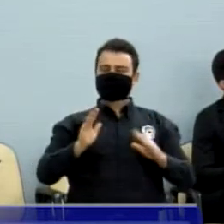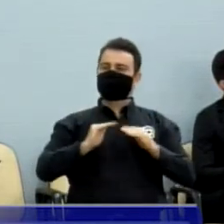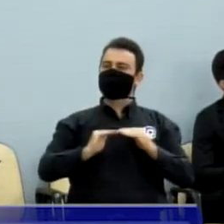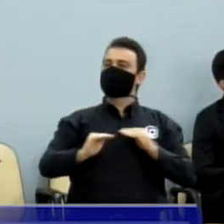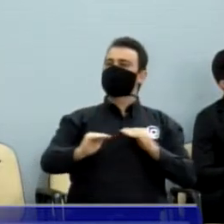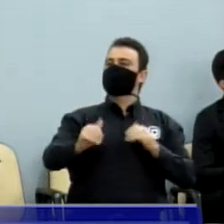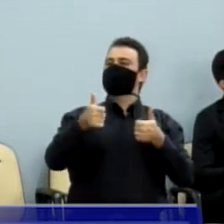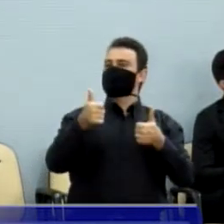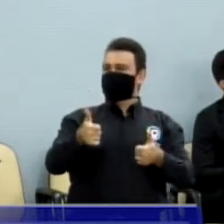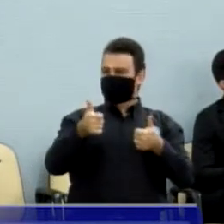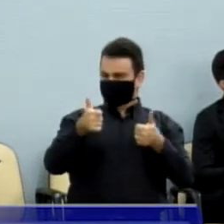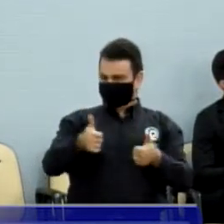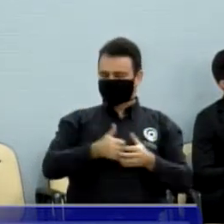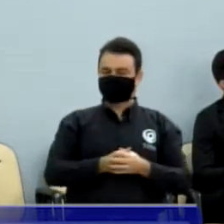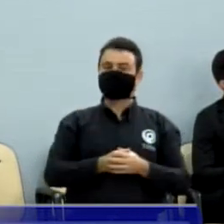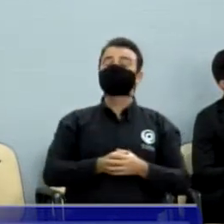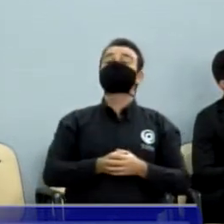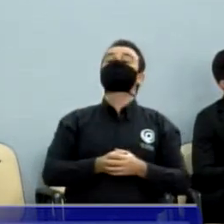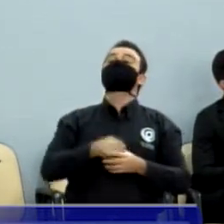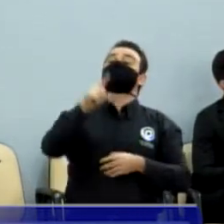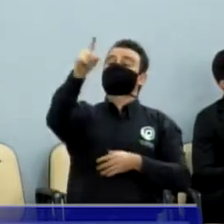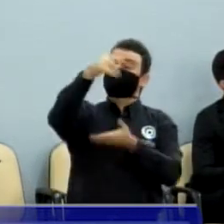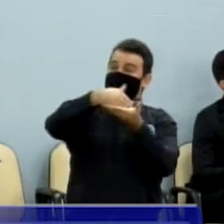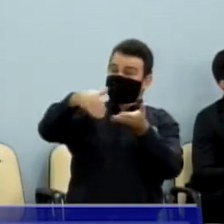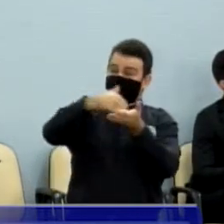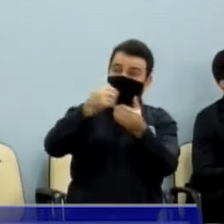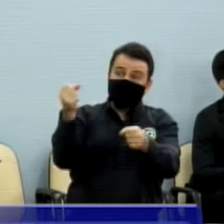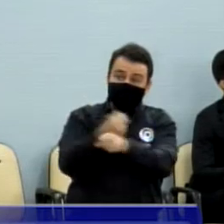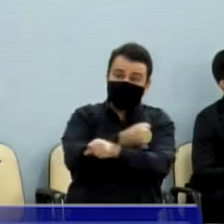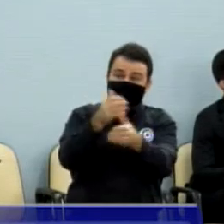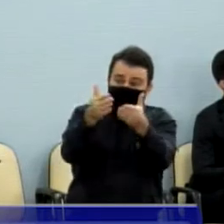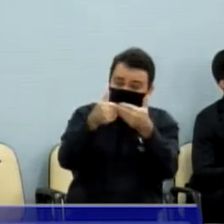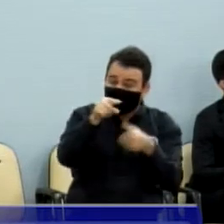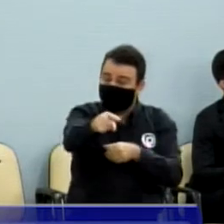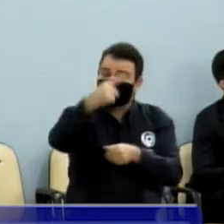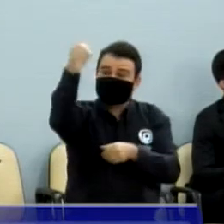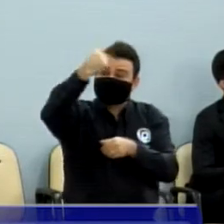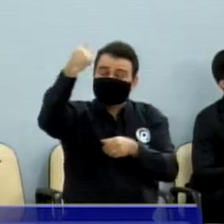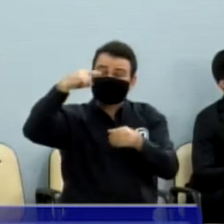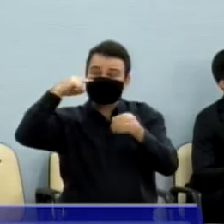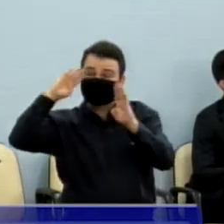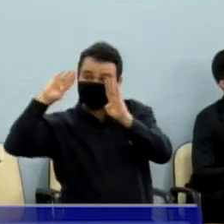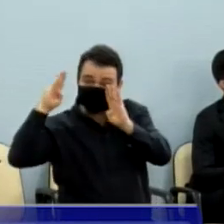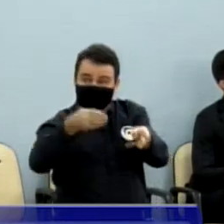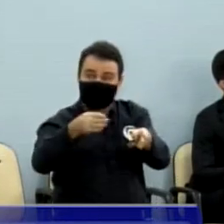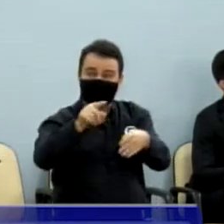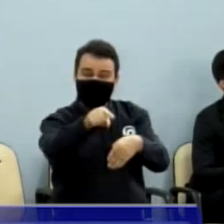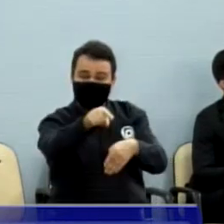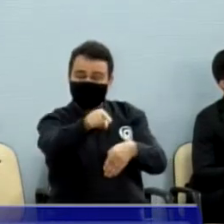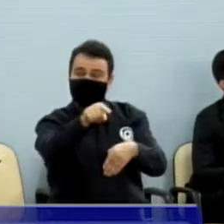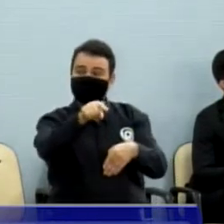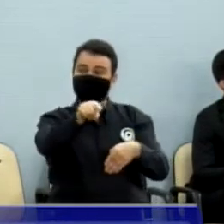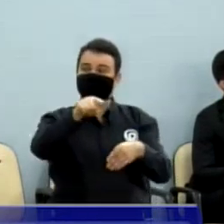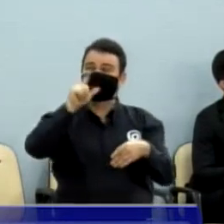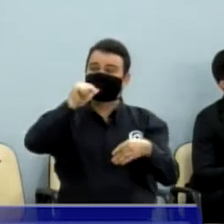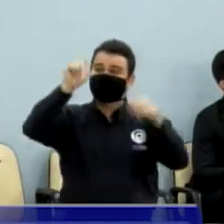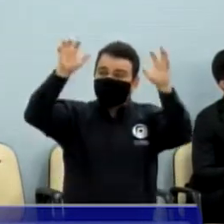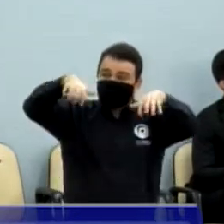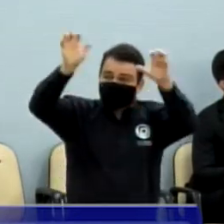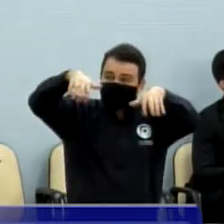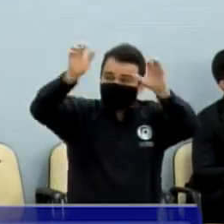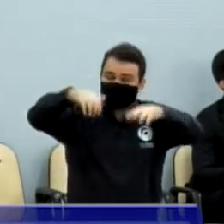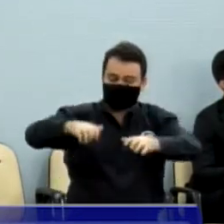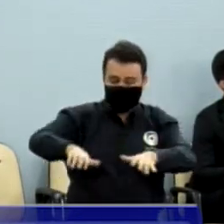à Secretaria de Obras, que desse prioridade nessas obras, pois o sofrimento agora, ainda mais em tempo de chuva, peixão, está muito grande ali